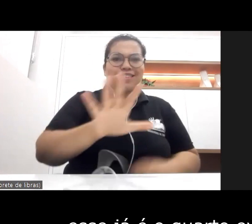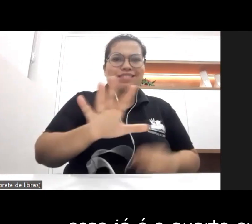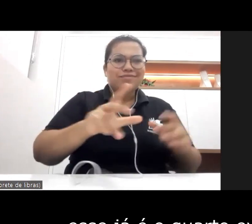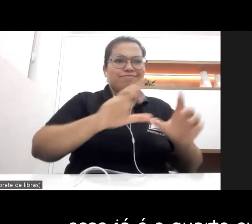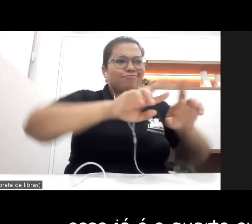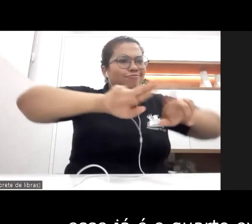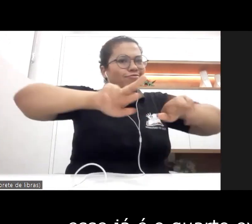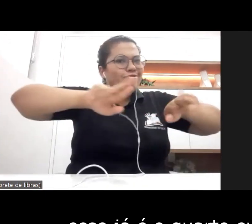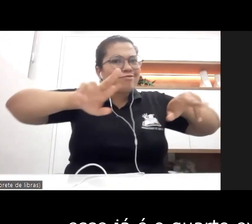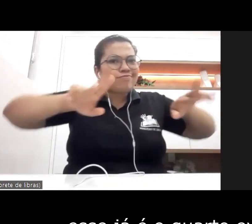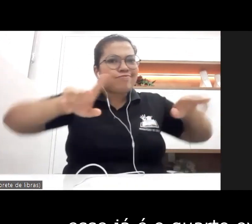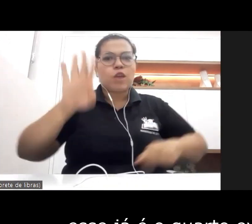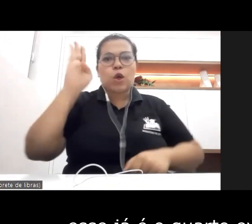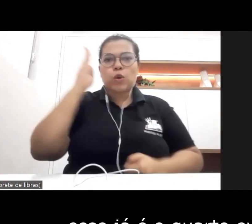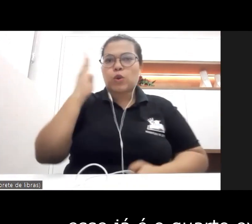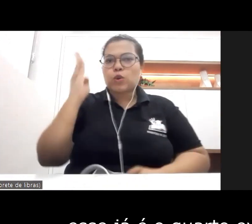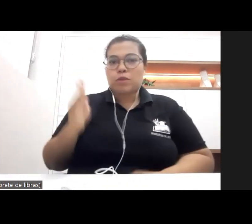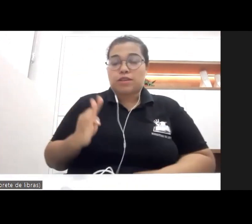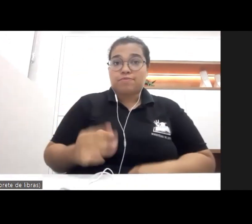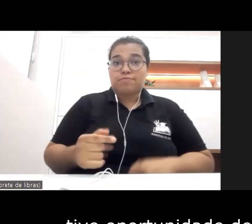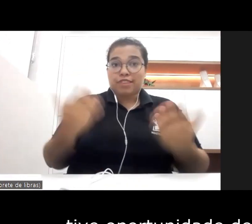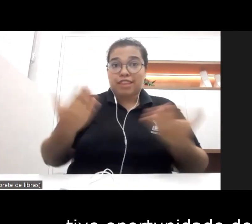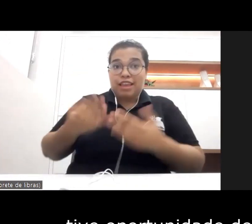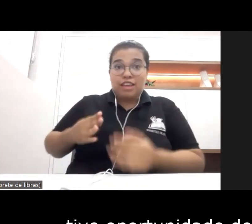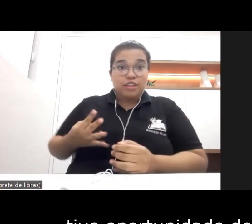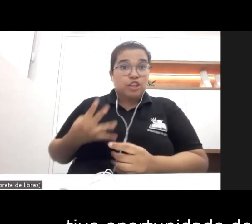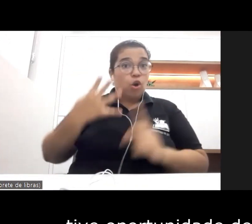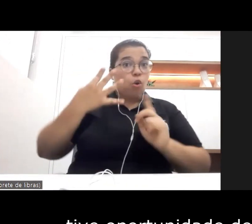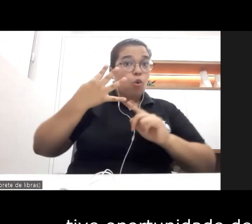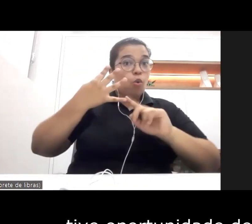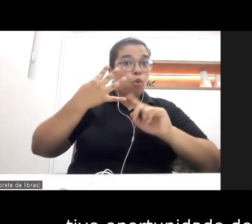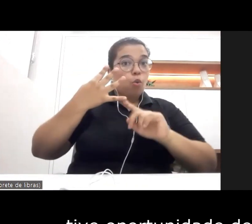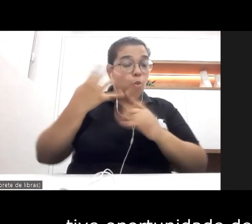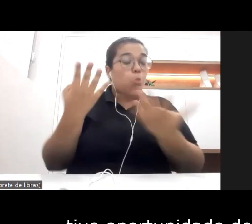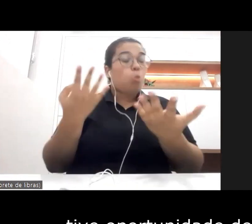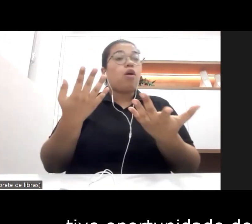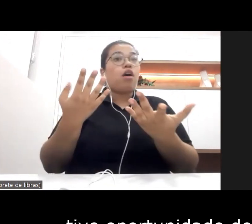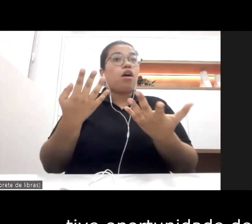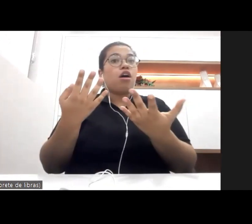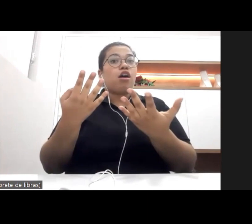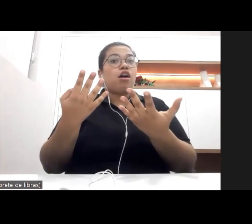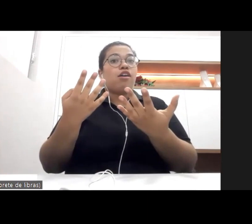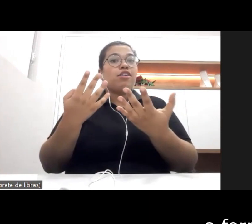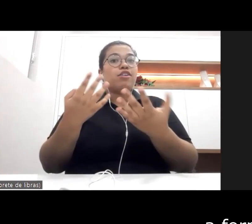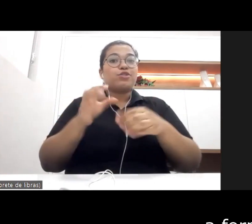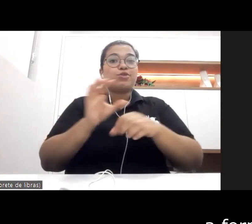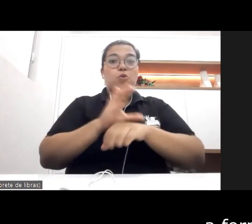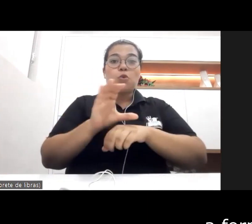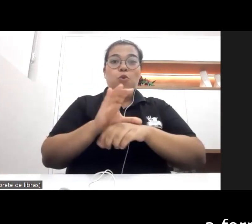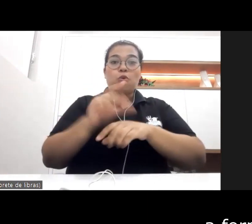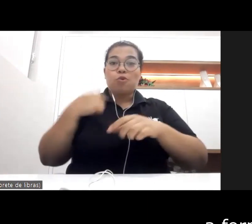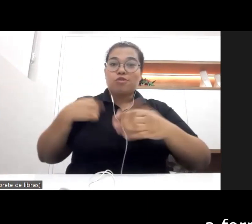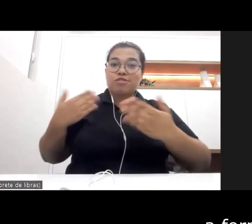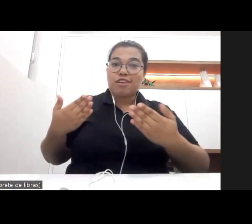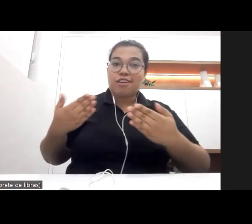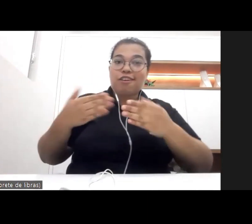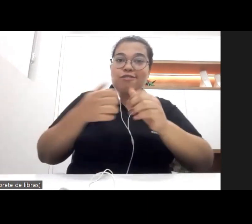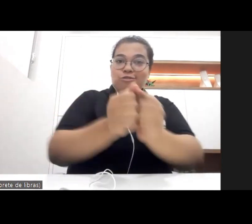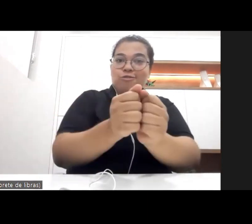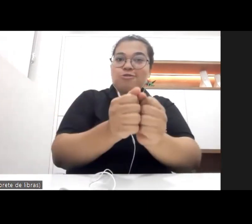é o quarto evento que eu participo, tive a oportunidade de acompanhar também a formação